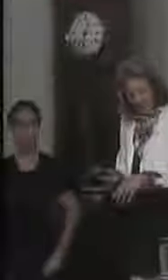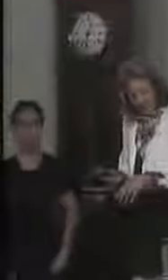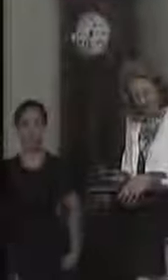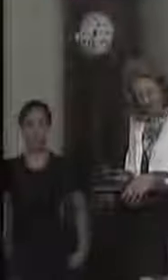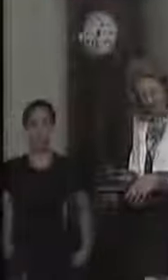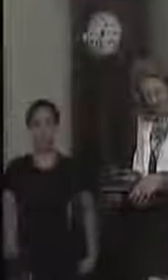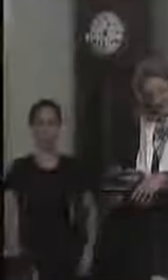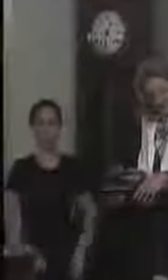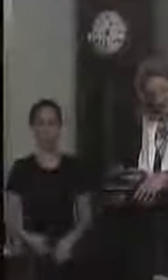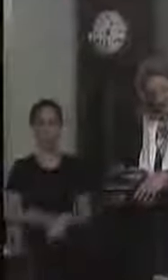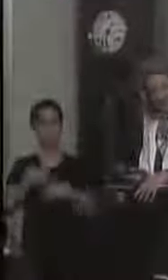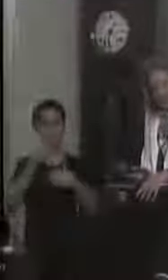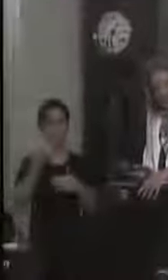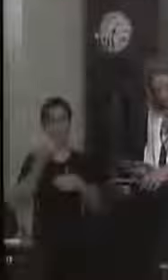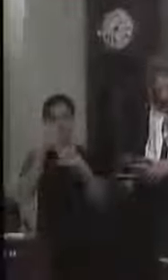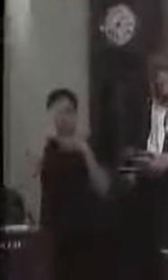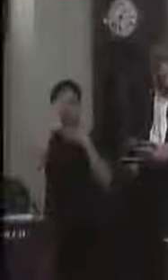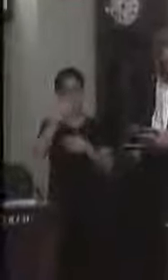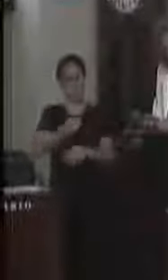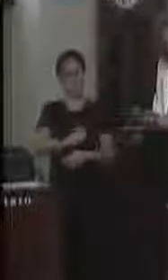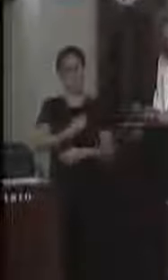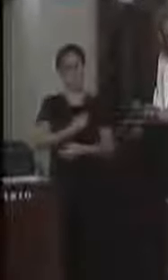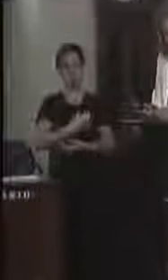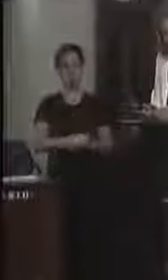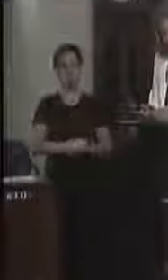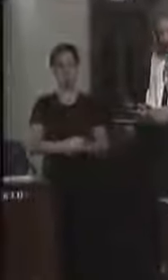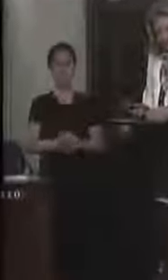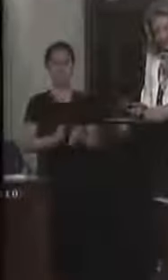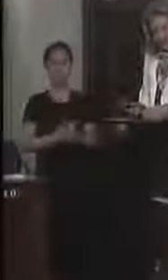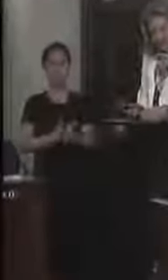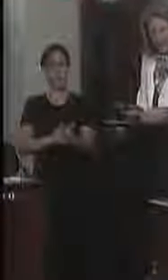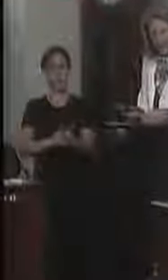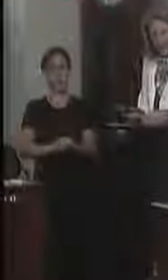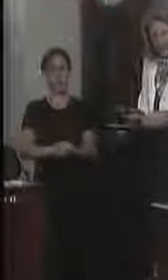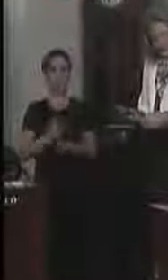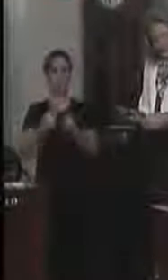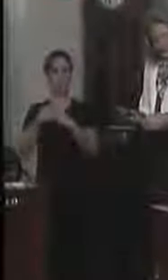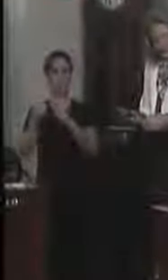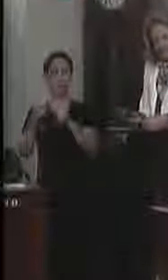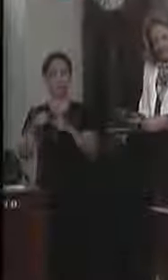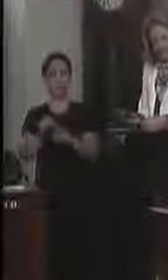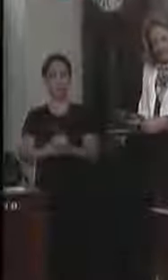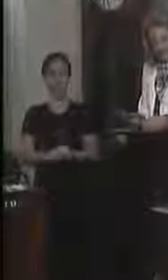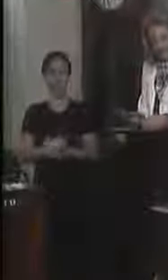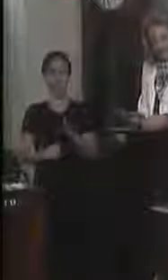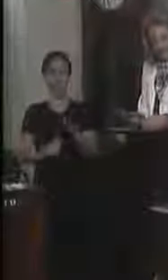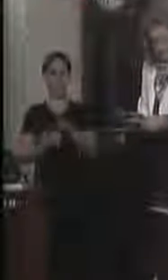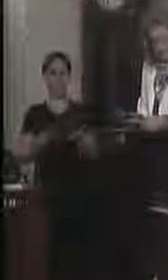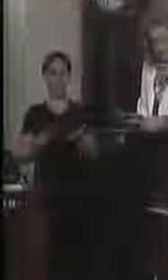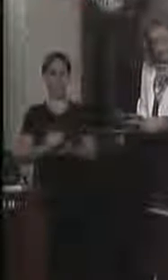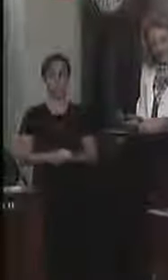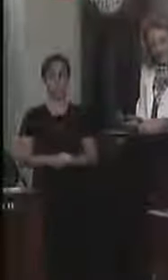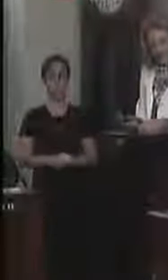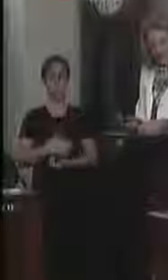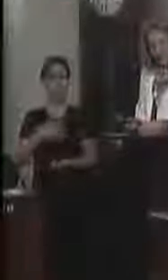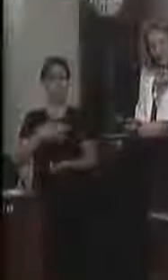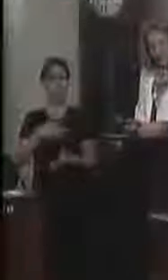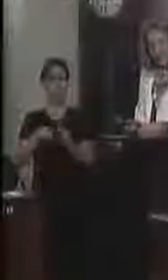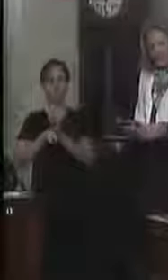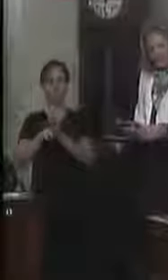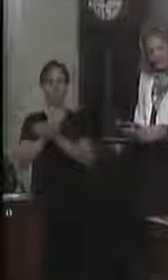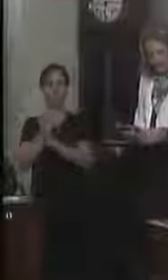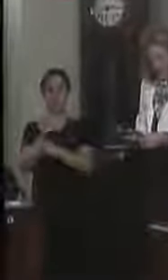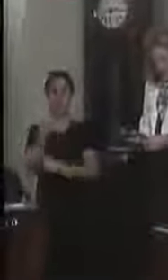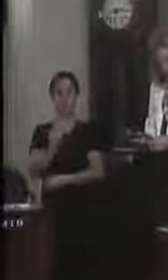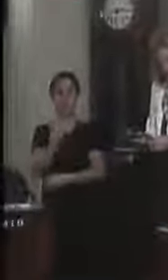Queria agradecer a presença da senhora aqui para parabenizar a administração da senhora até agora e gostaria de fazer uma pergunta